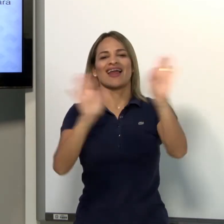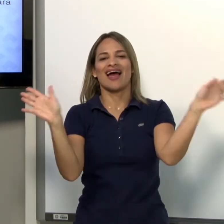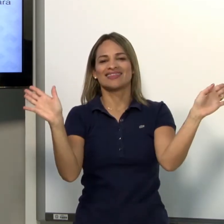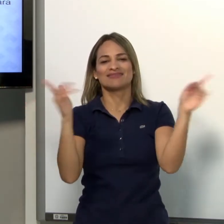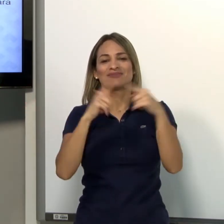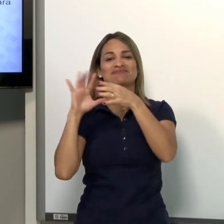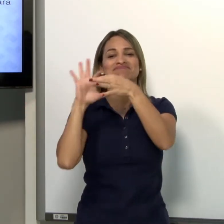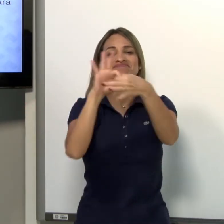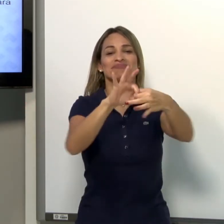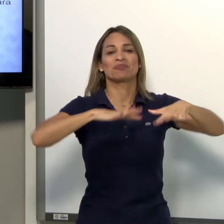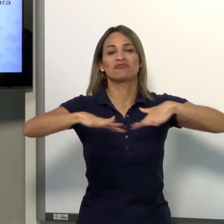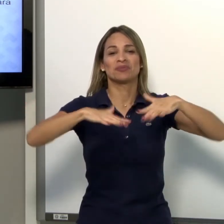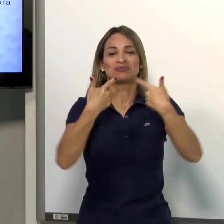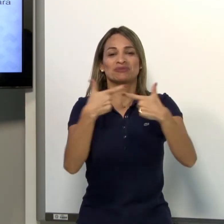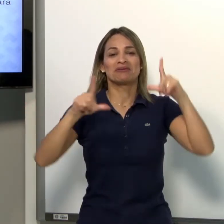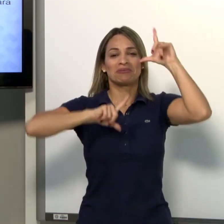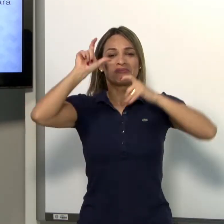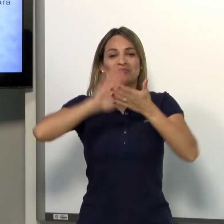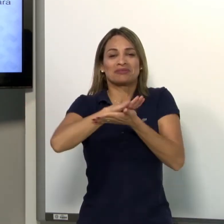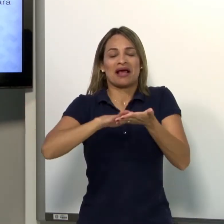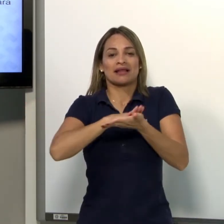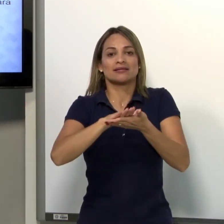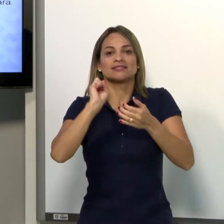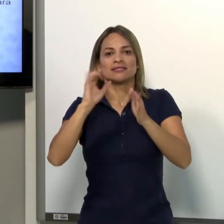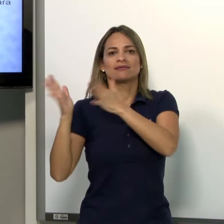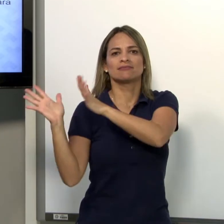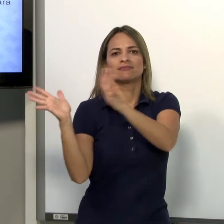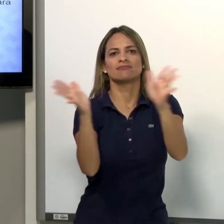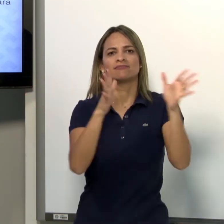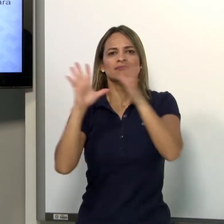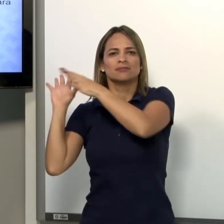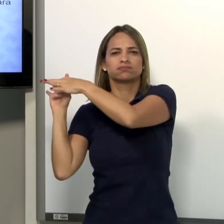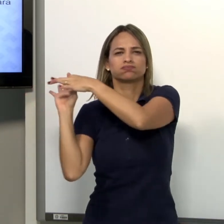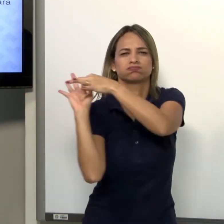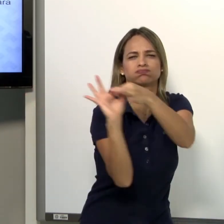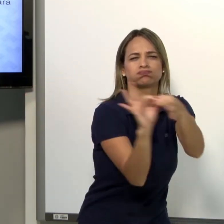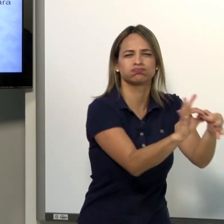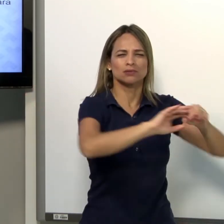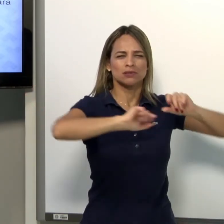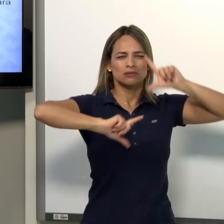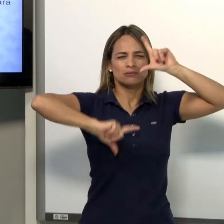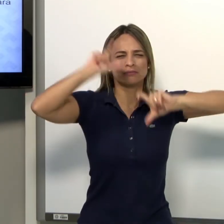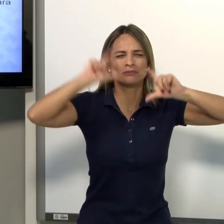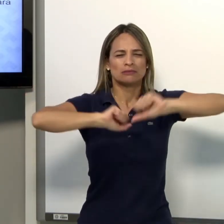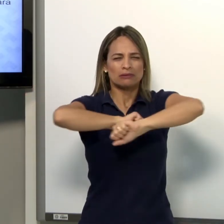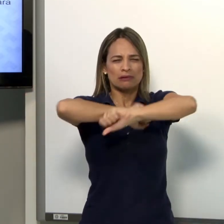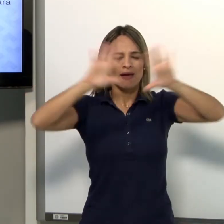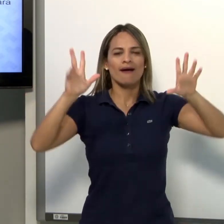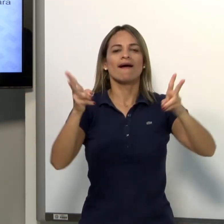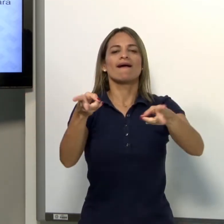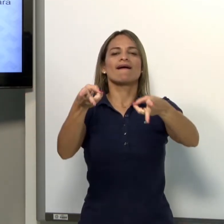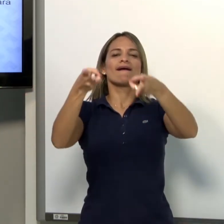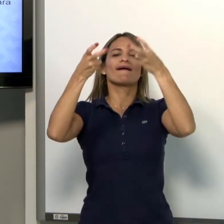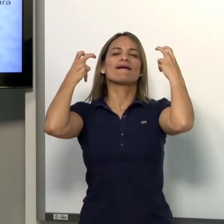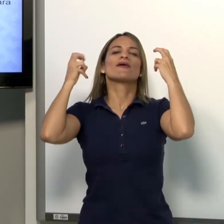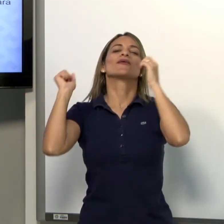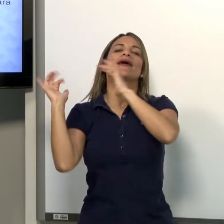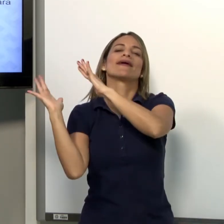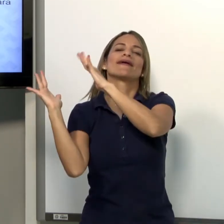movimento, não tem expressão. Mas se eu faço uma narrativa com muita expressão, você vai compreender toda a história. Então,